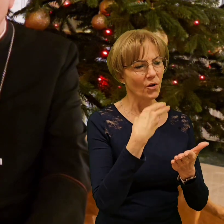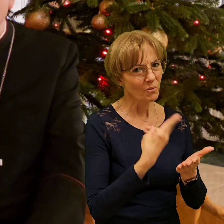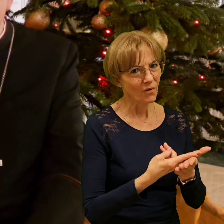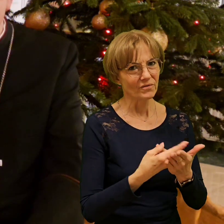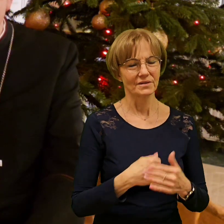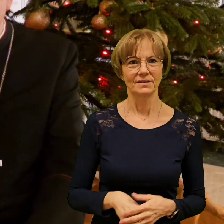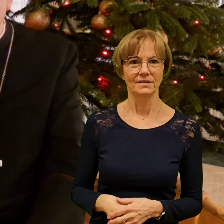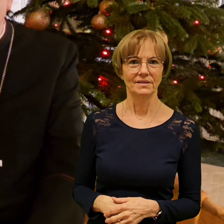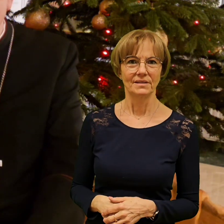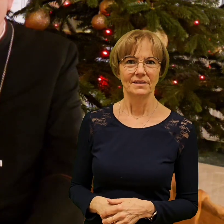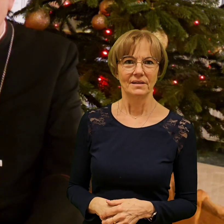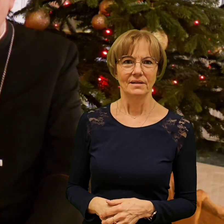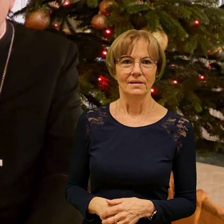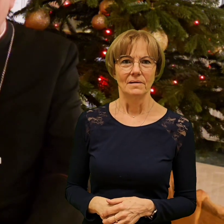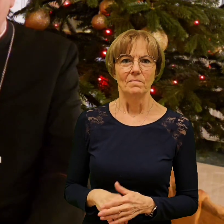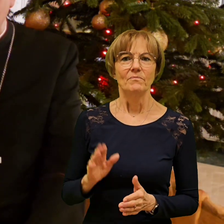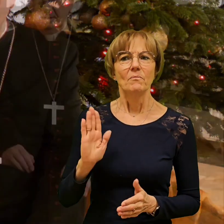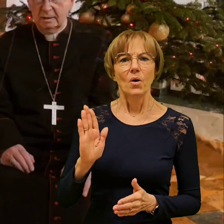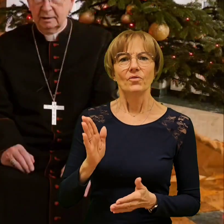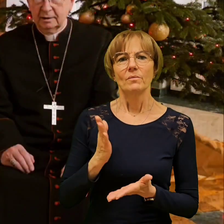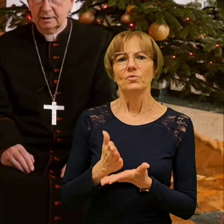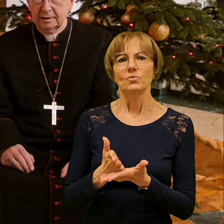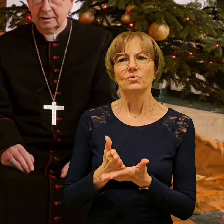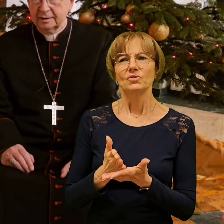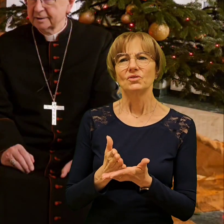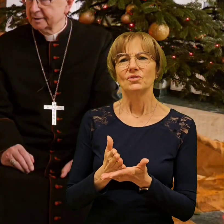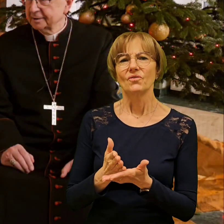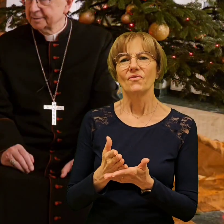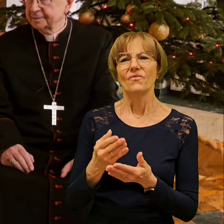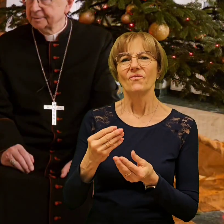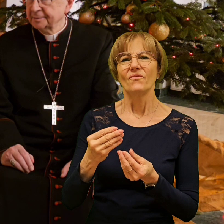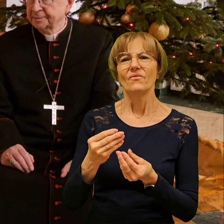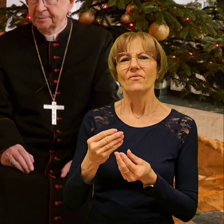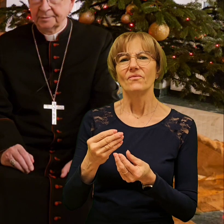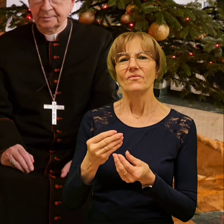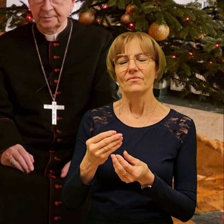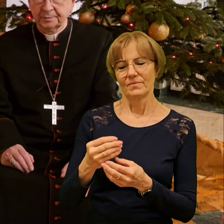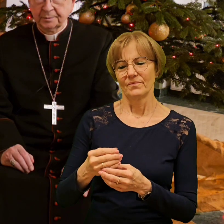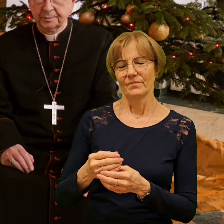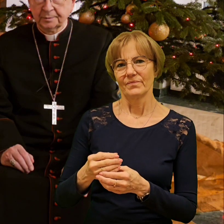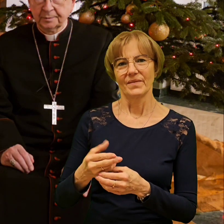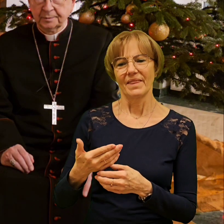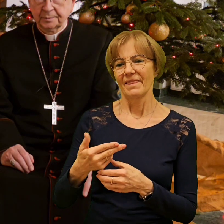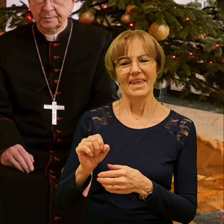instrumentu ostatecznym. Ale wtedy świętego Egoja ksiądz arcybiskup pisał?